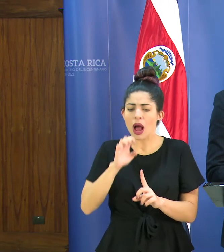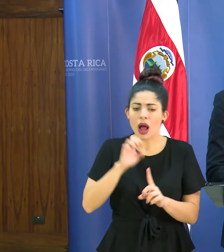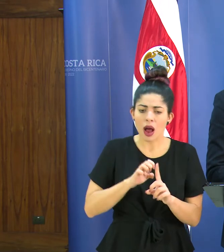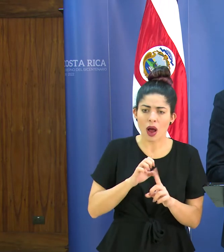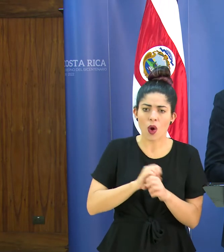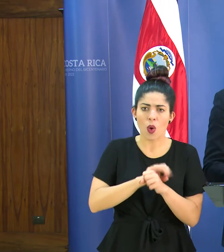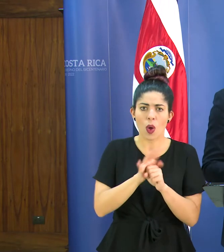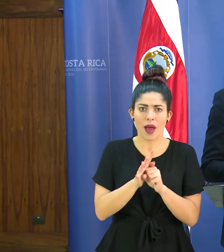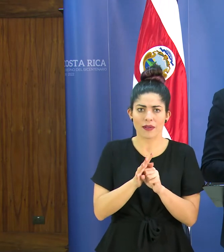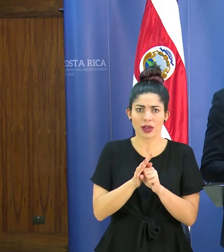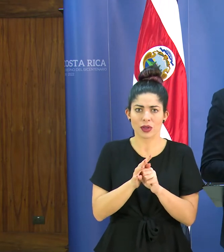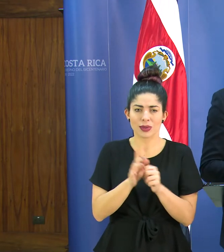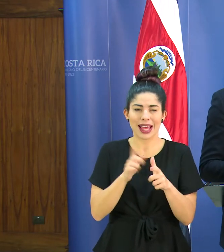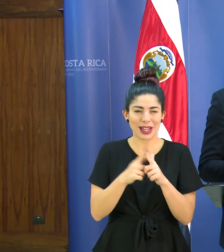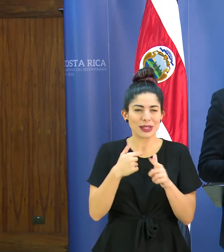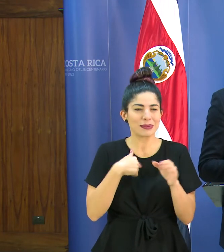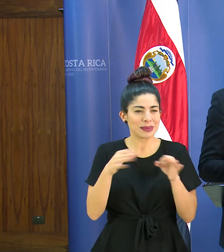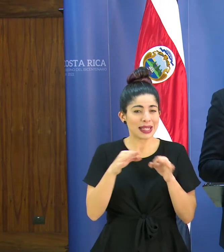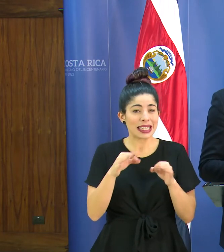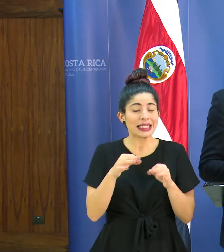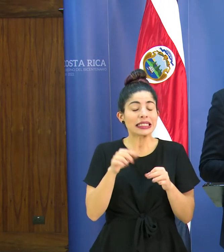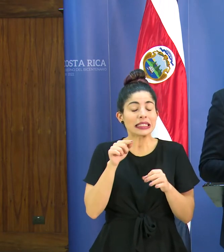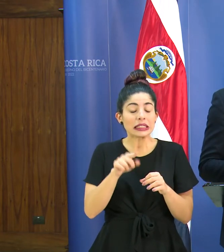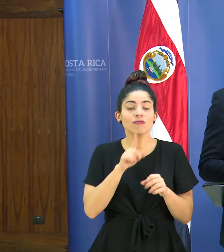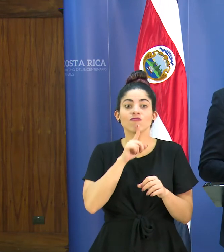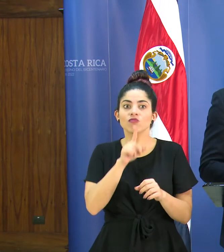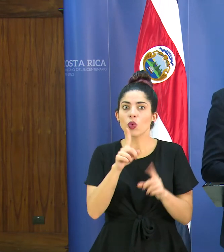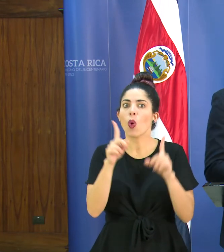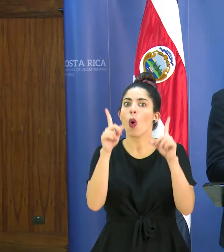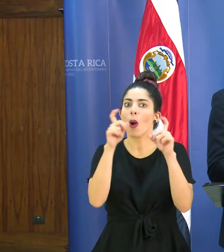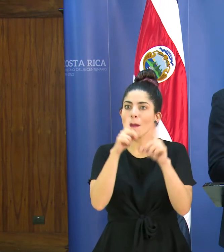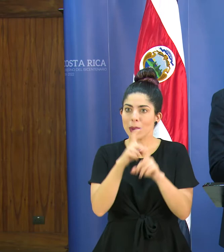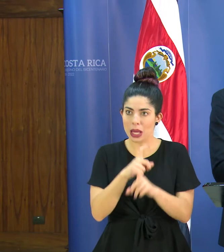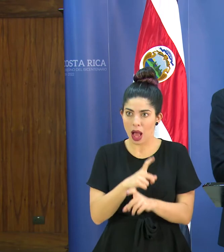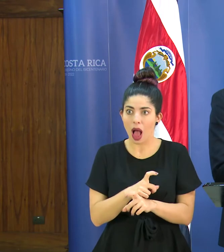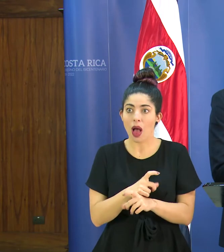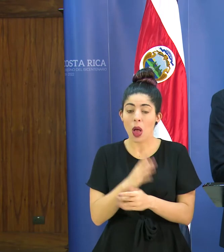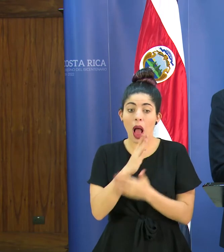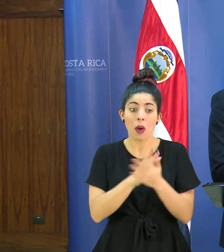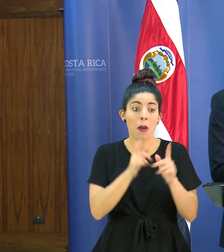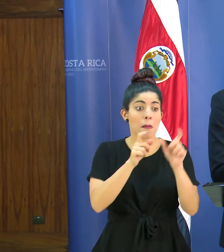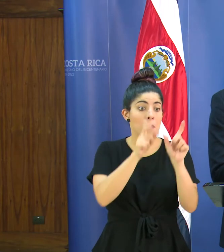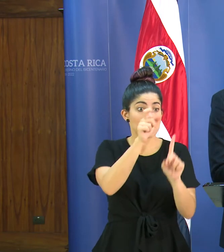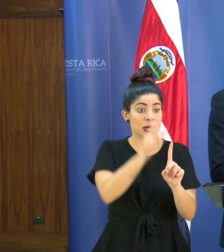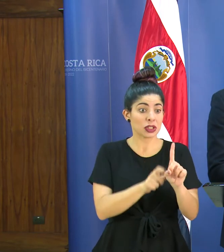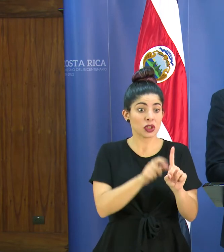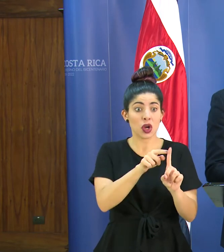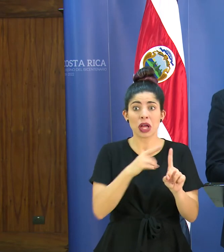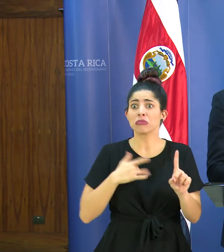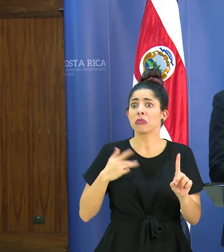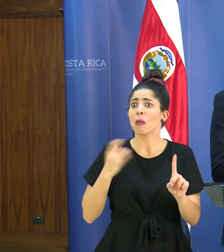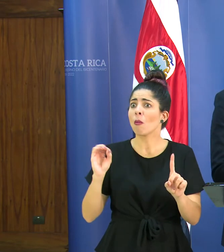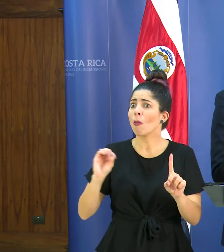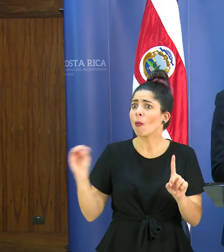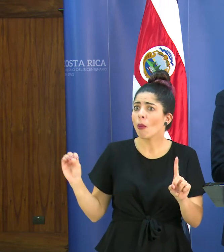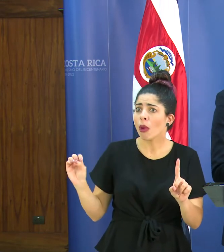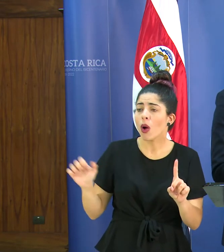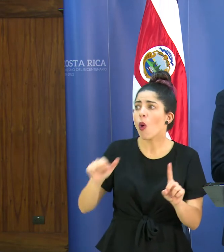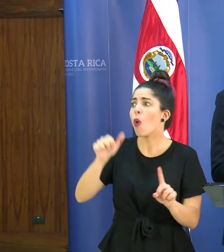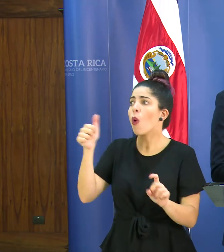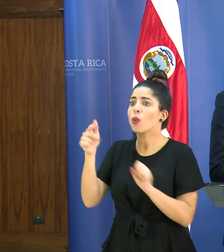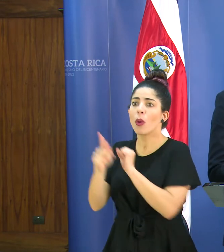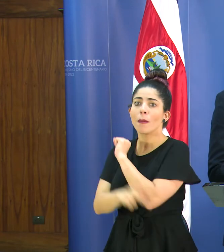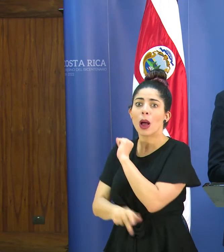COVID-19 eso lo que quiero decir es que la complejidad de que tenemos casos asintomáticos que lo transmiten de que hay países